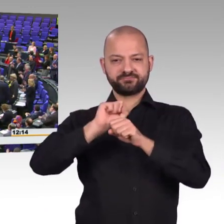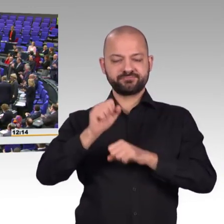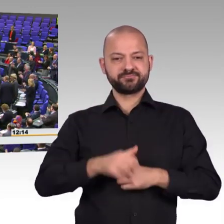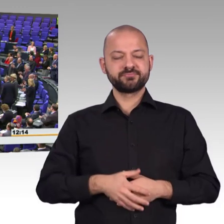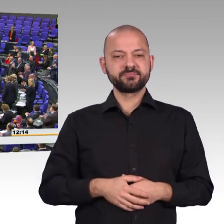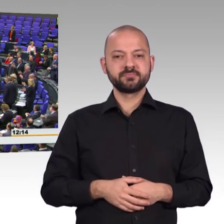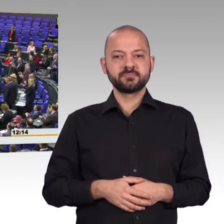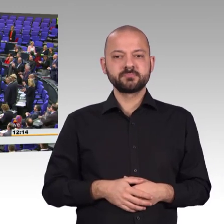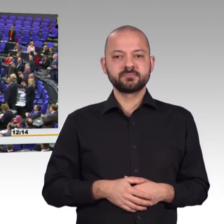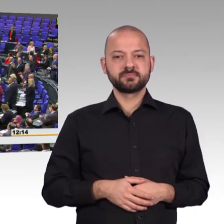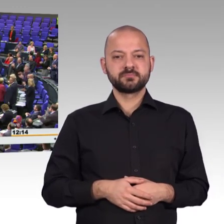Jetzt ist die Mehrheit.